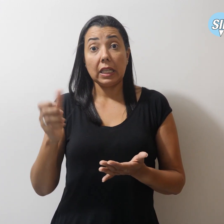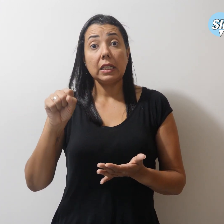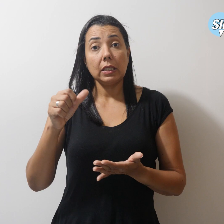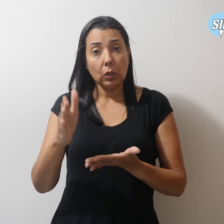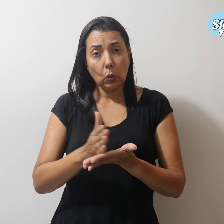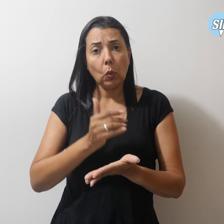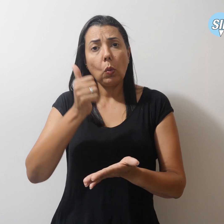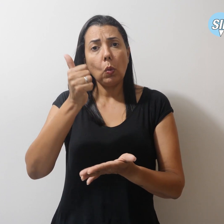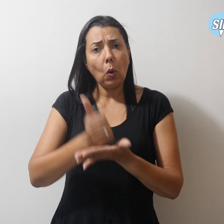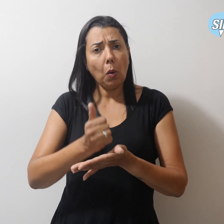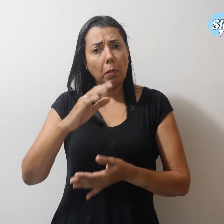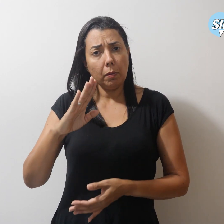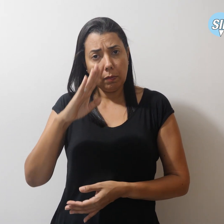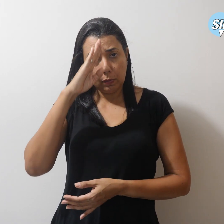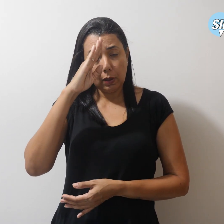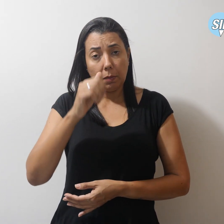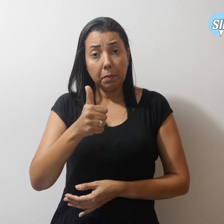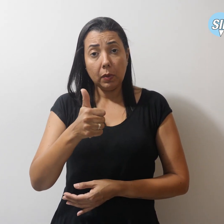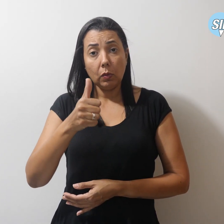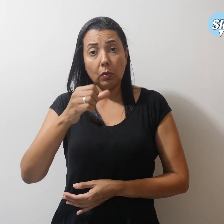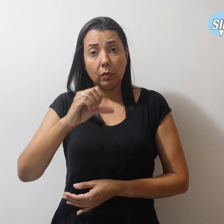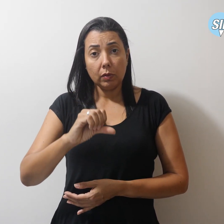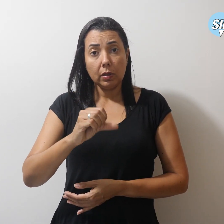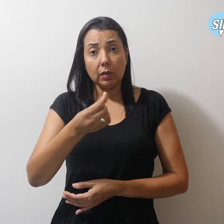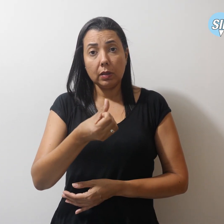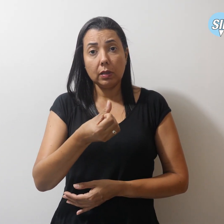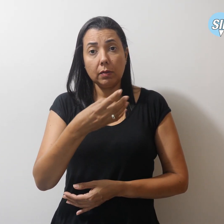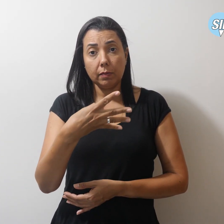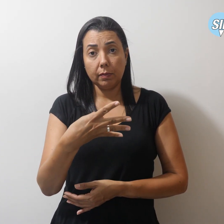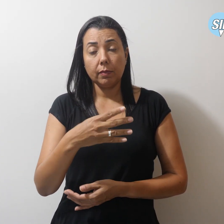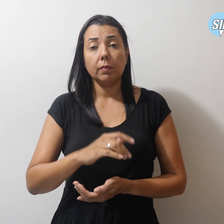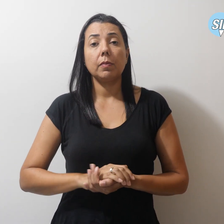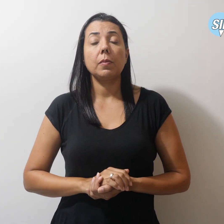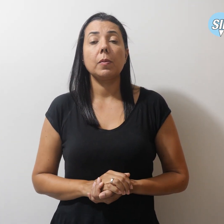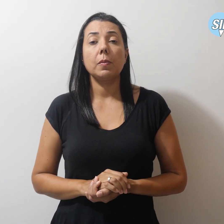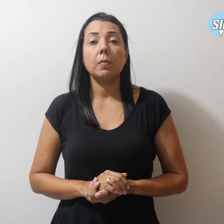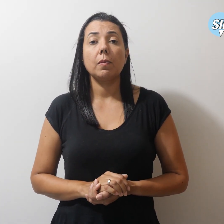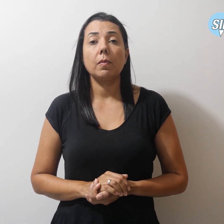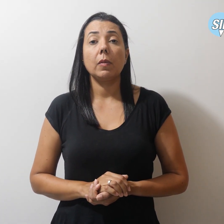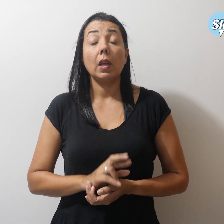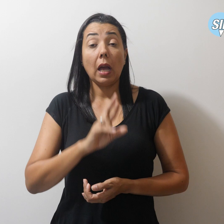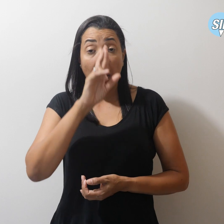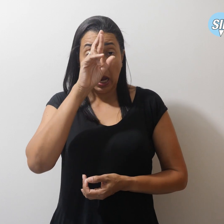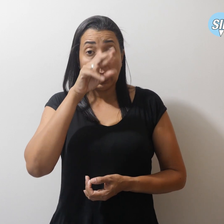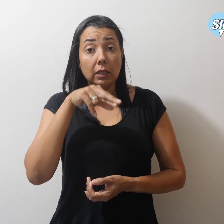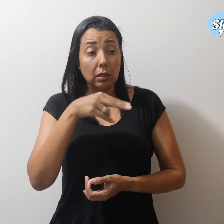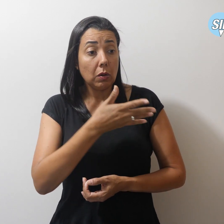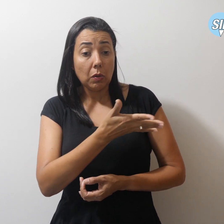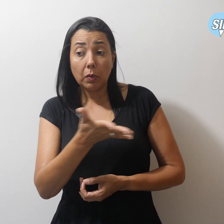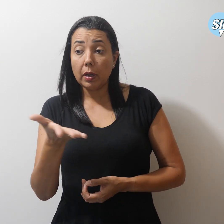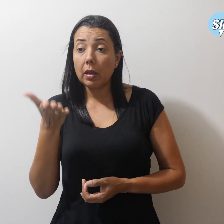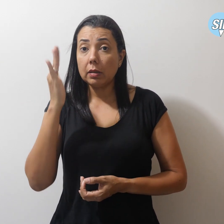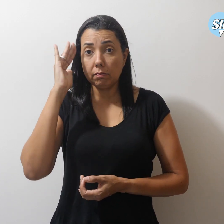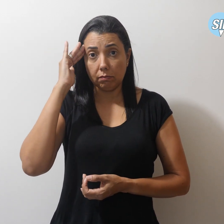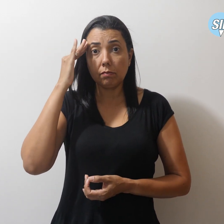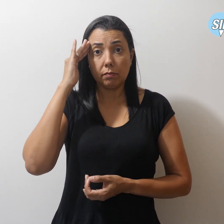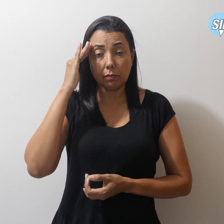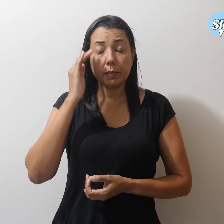militar de 1964. Em razão desse entendimento, entre